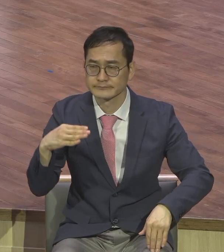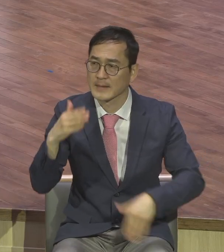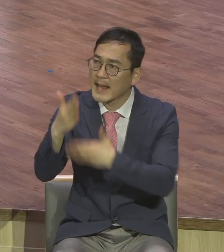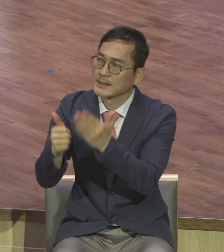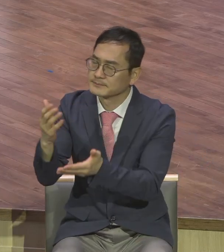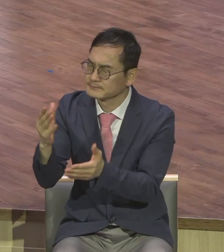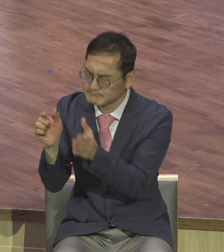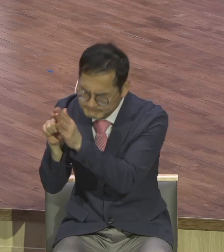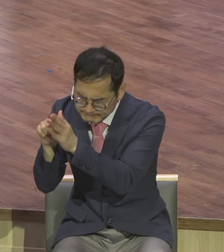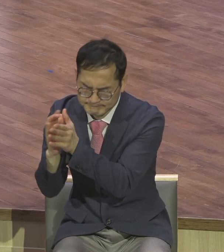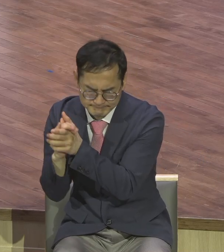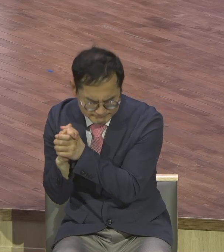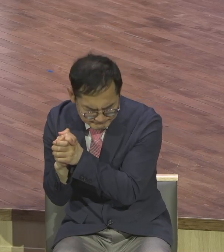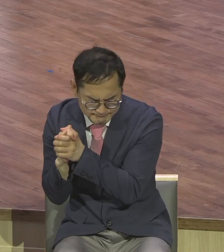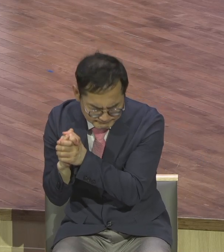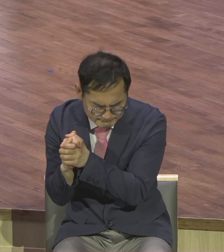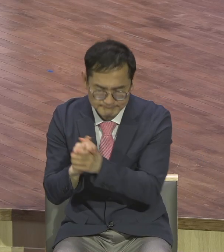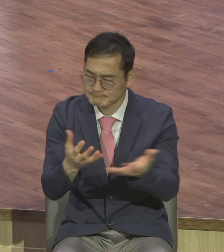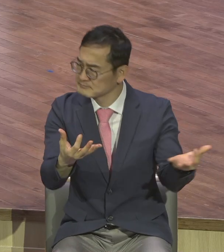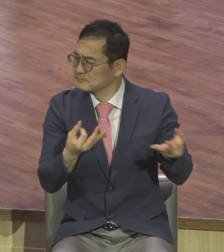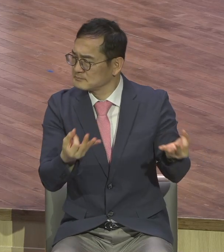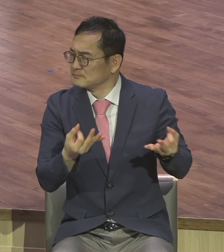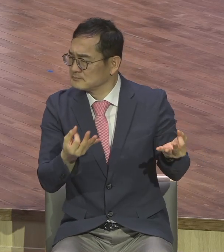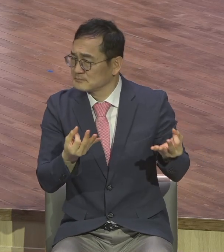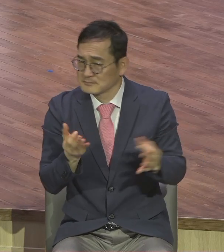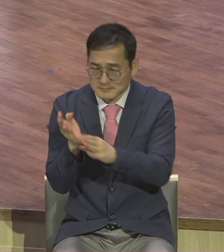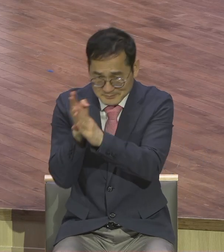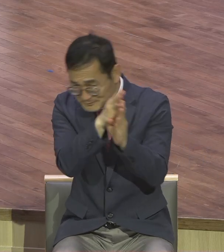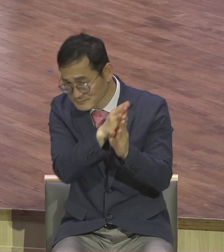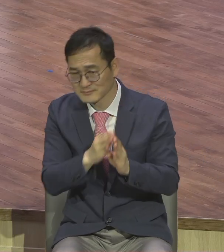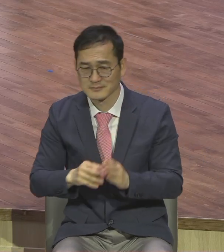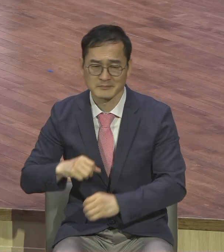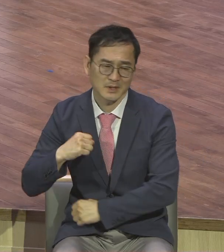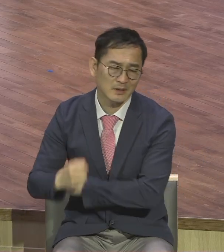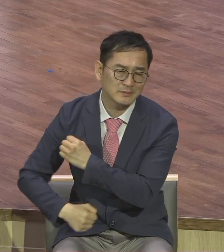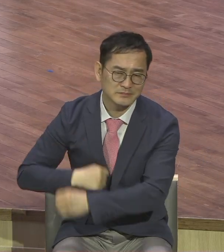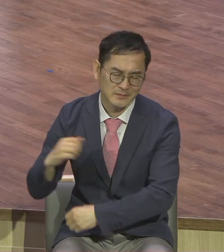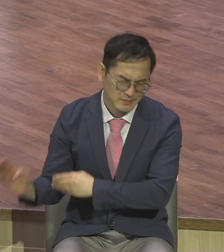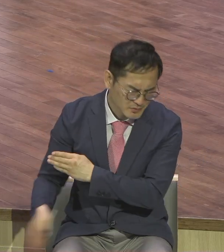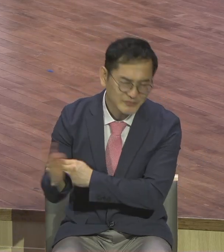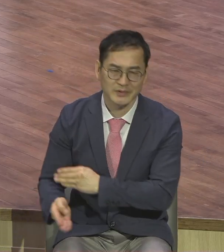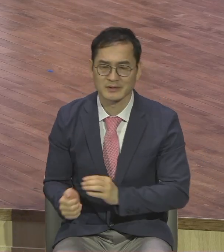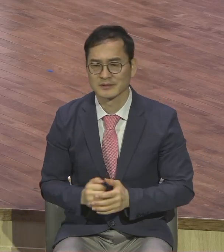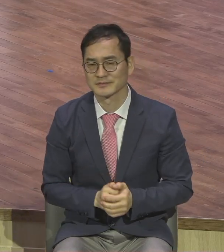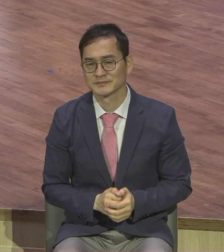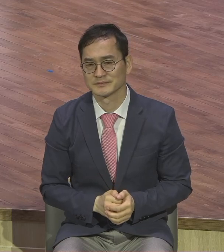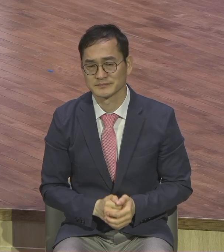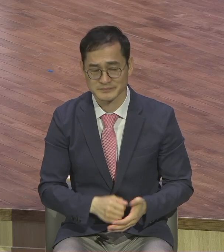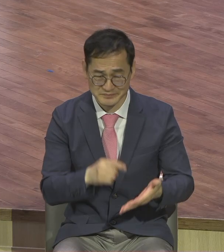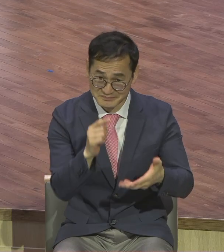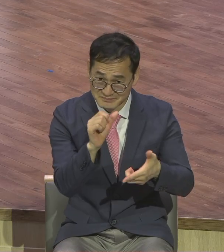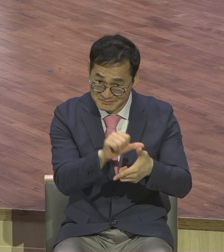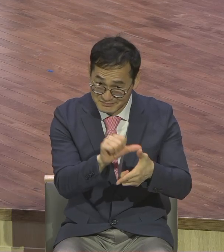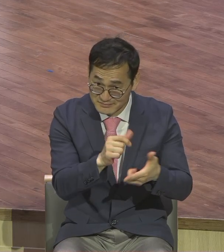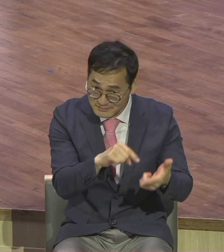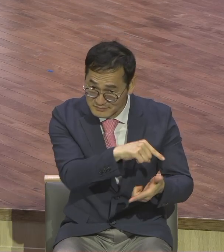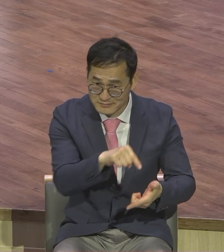이들은 하는 말씀을 그 누구보다도 잘 알지요. 공부만 했으니까 자부하고 있습니다. 공부만